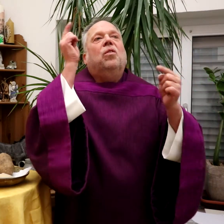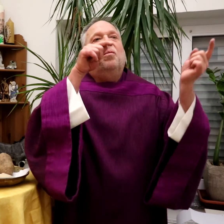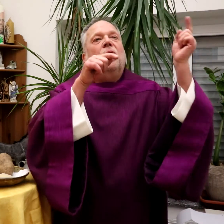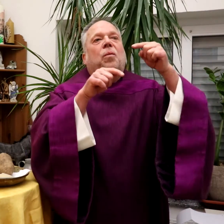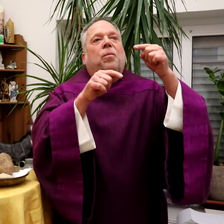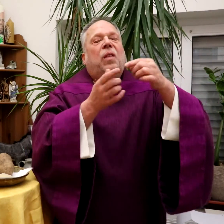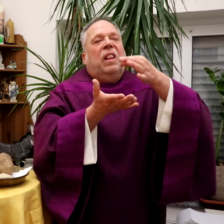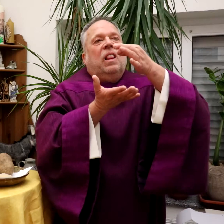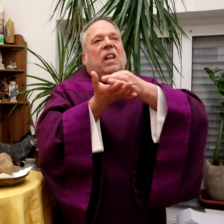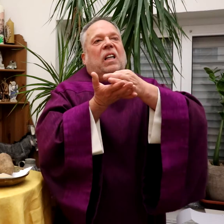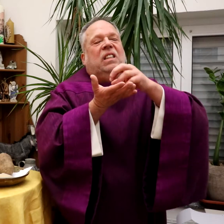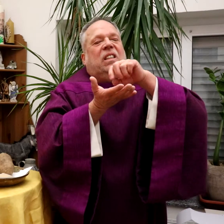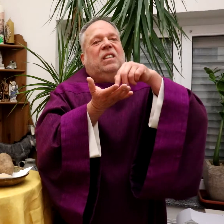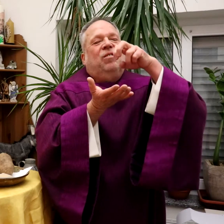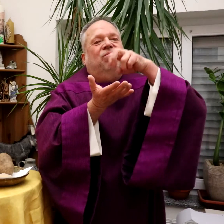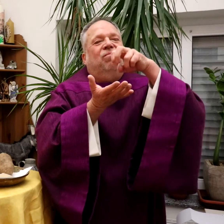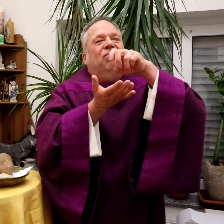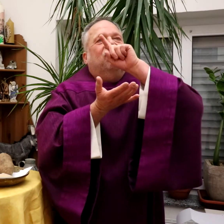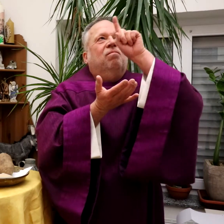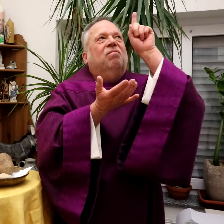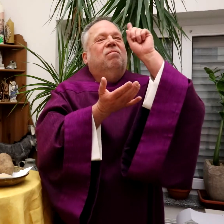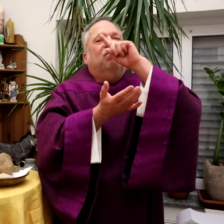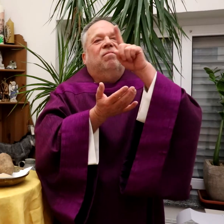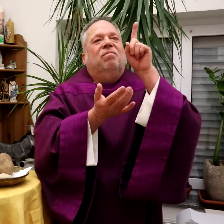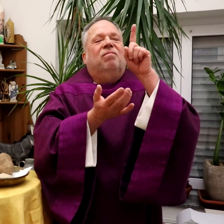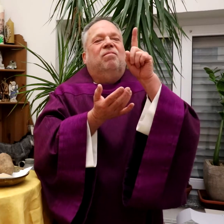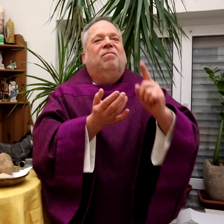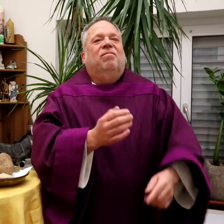Vögel kommen und nisten dann in diesem Baum.